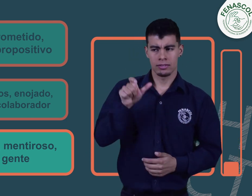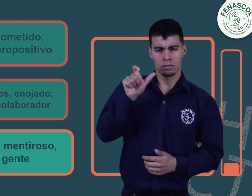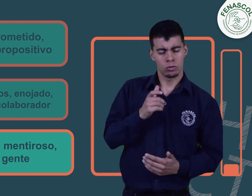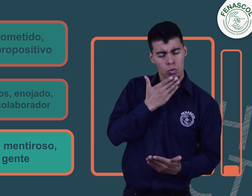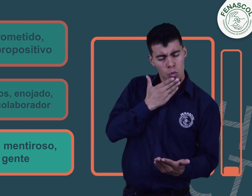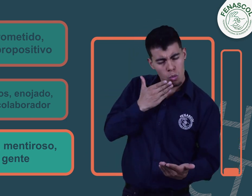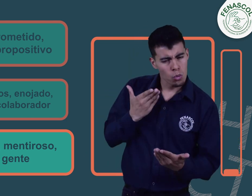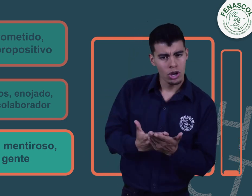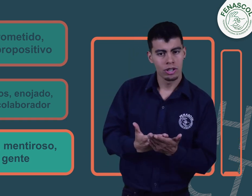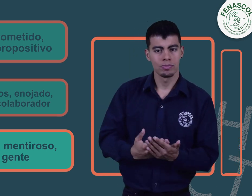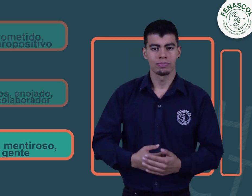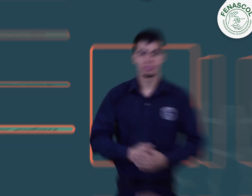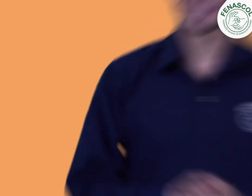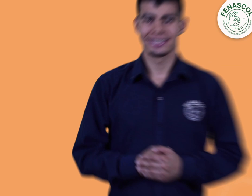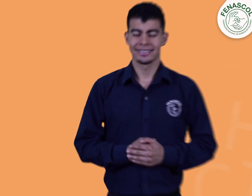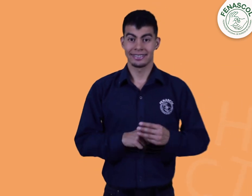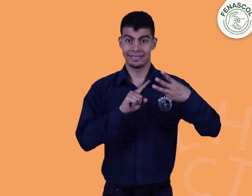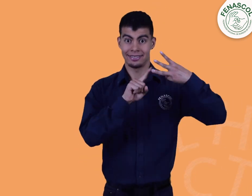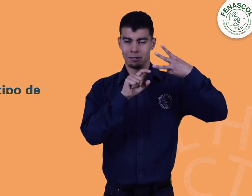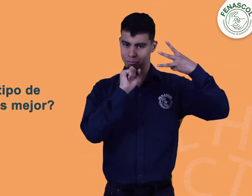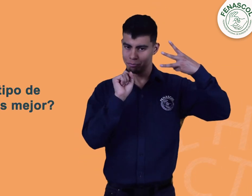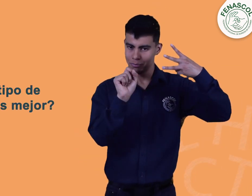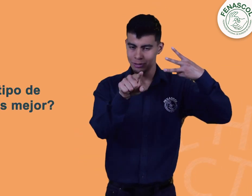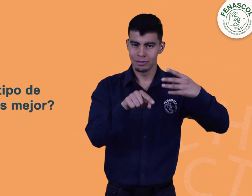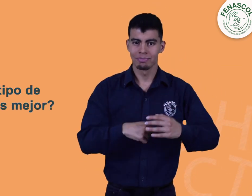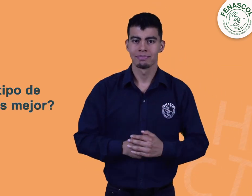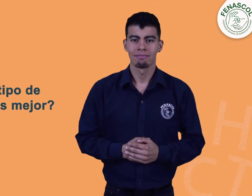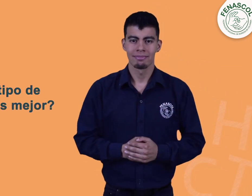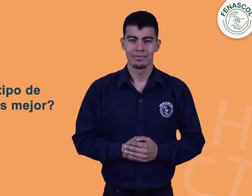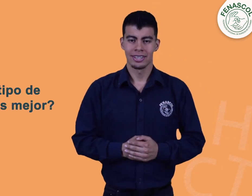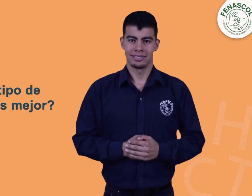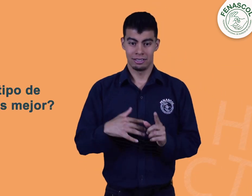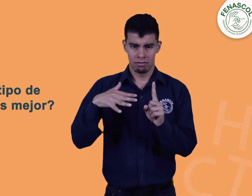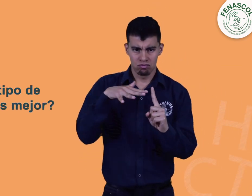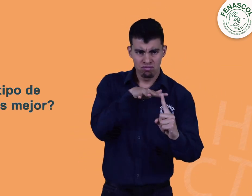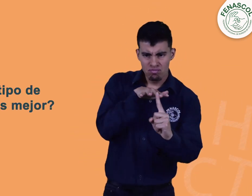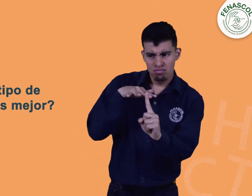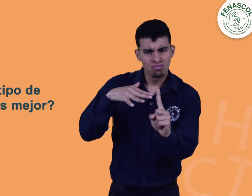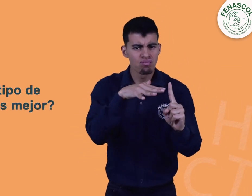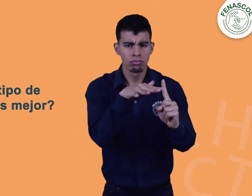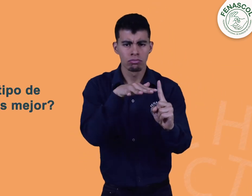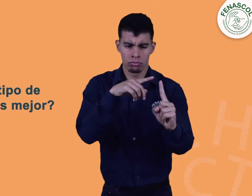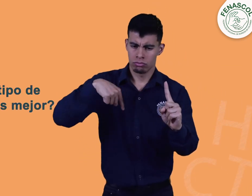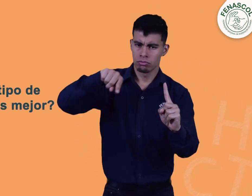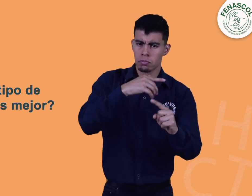Buena gente. Tercera pregunta. ¿Qué tipo de liderazgo es mejor?